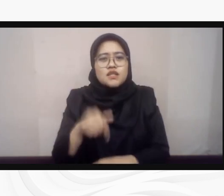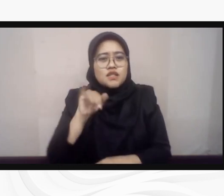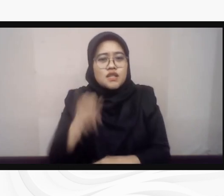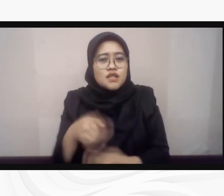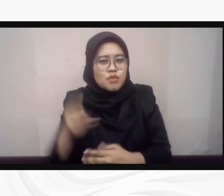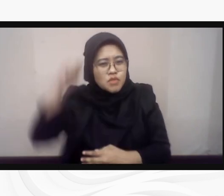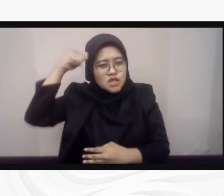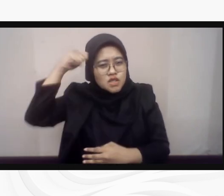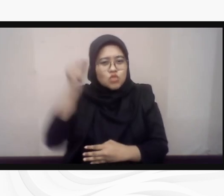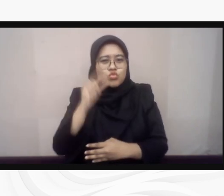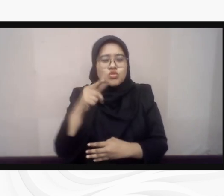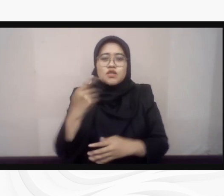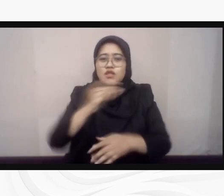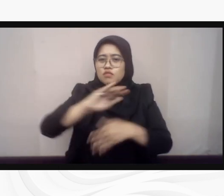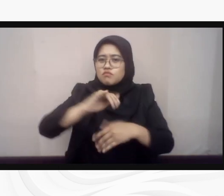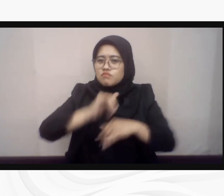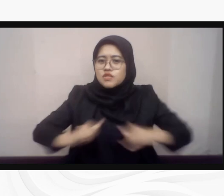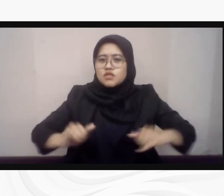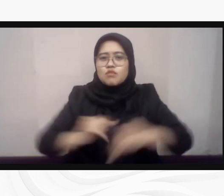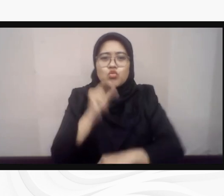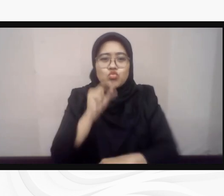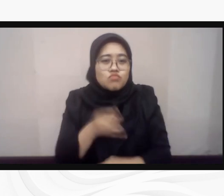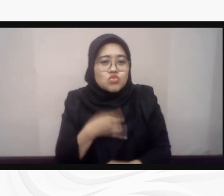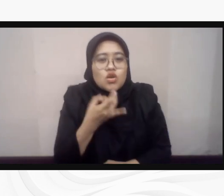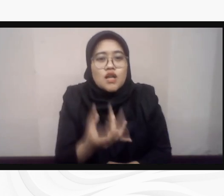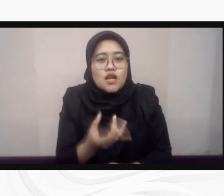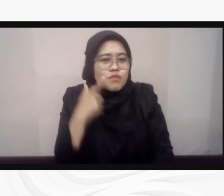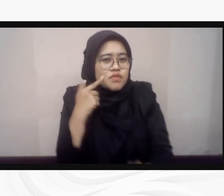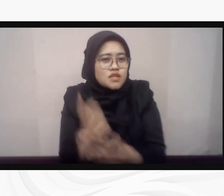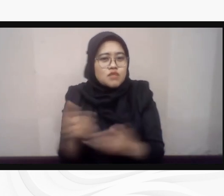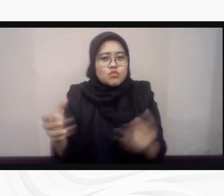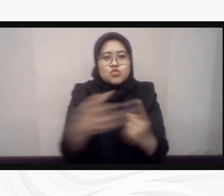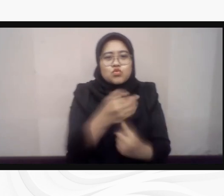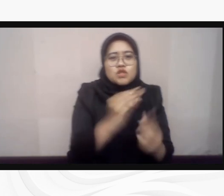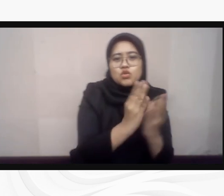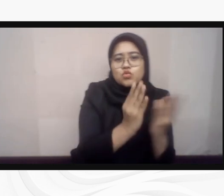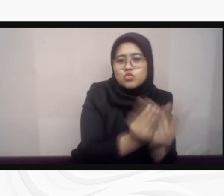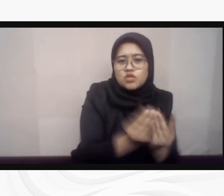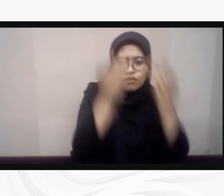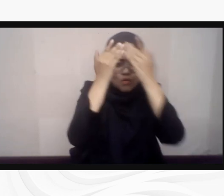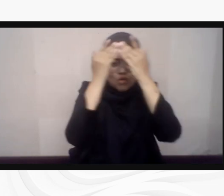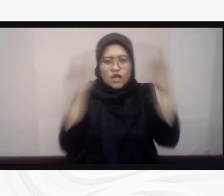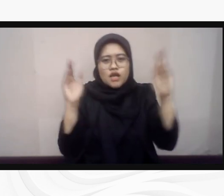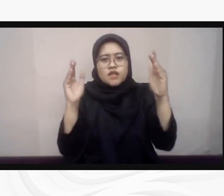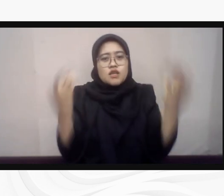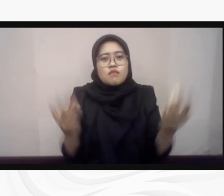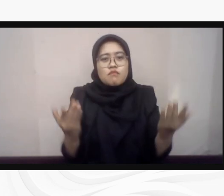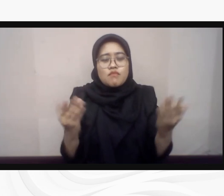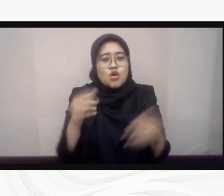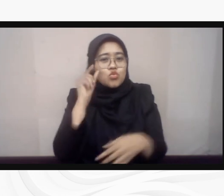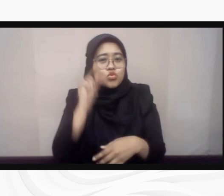menyuarakan pentingnya perwujudan inkusi dan demokrasi sebagai manifestasi atas bineka tunggal ika.